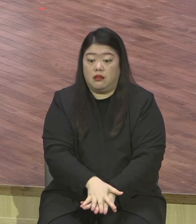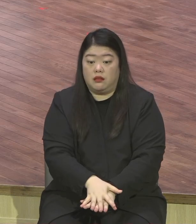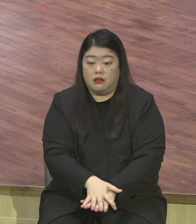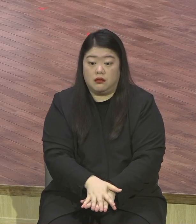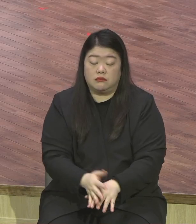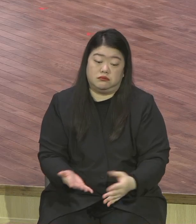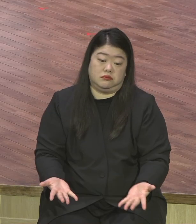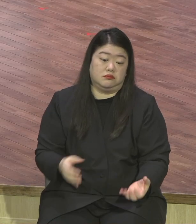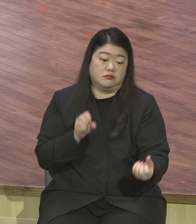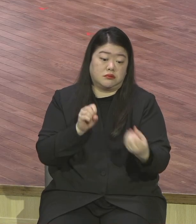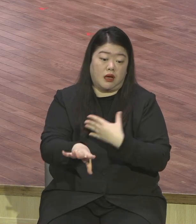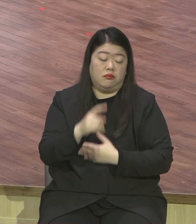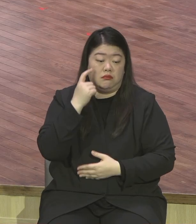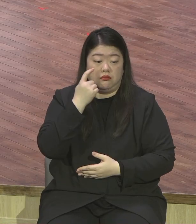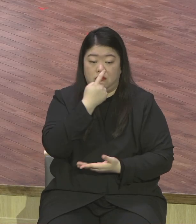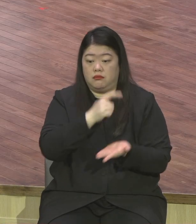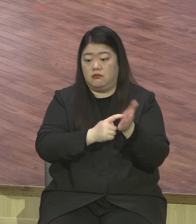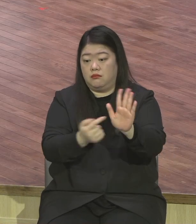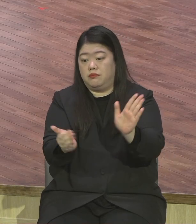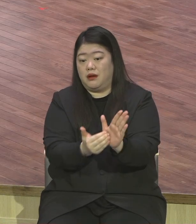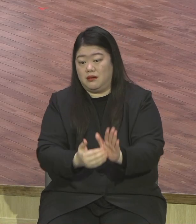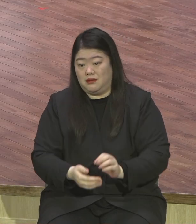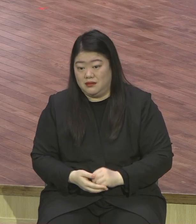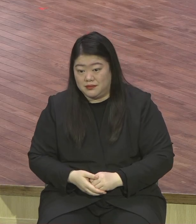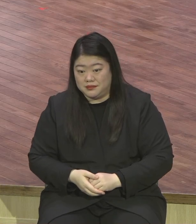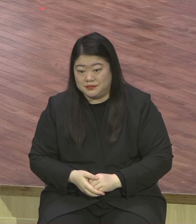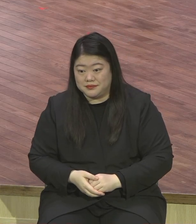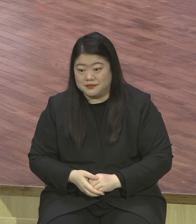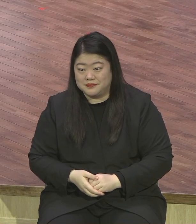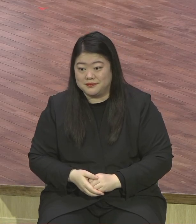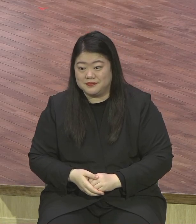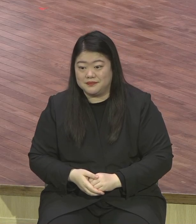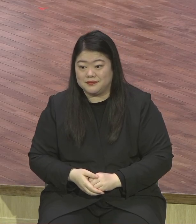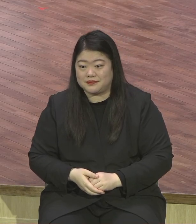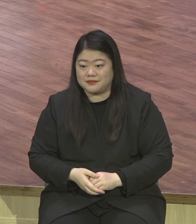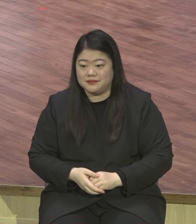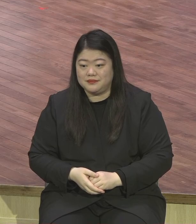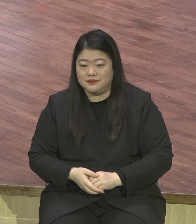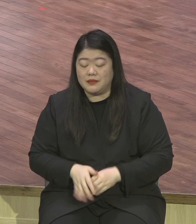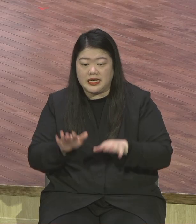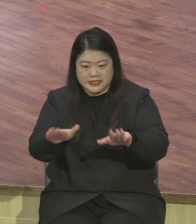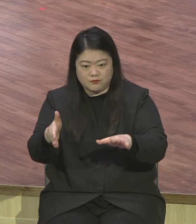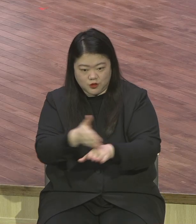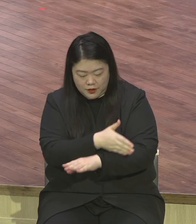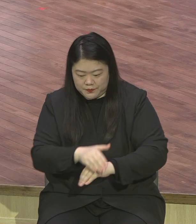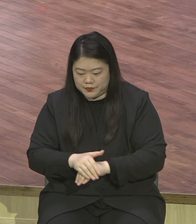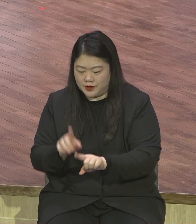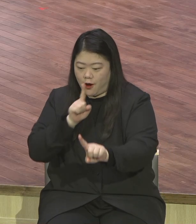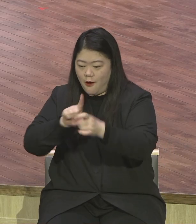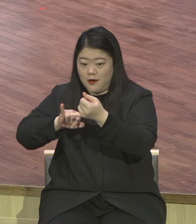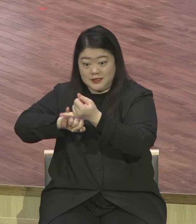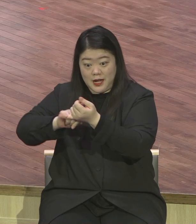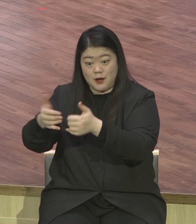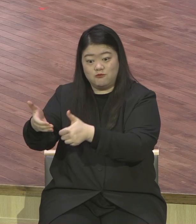하나님의 스킬이 되요. 그래서 여러분이요. 오늘부터 이 언약적 큰 그림을 보고